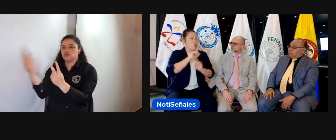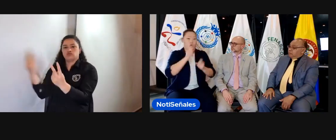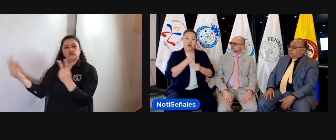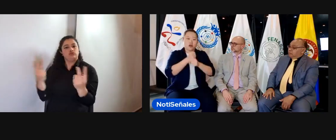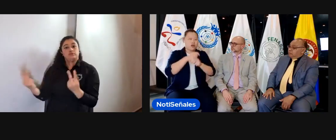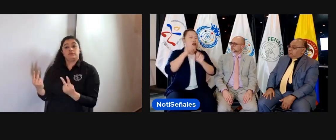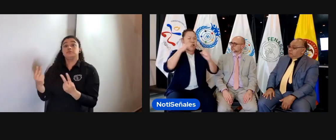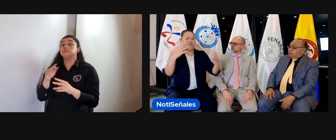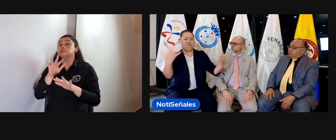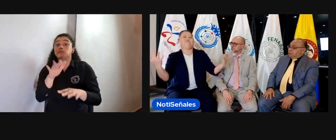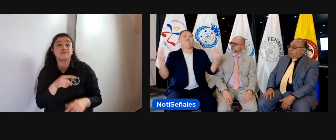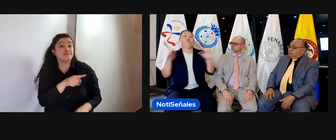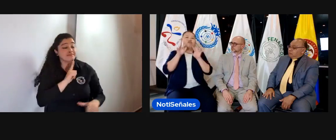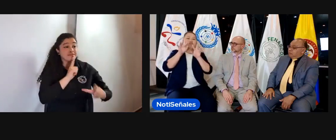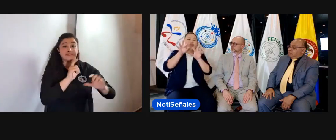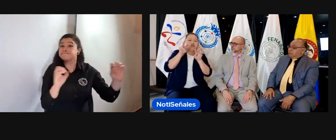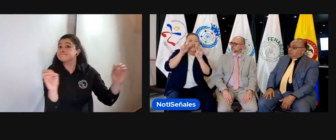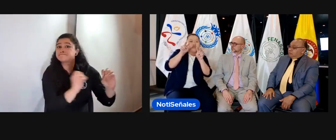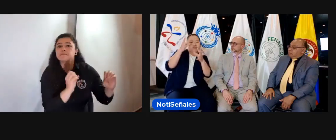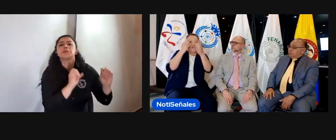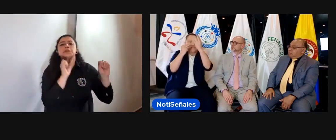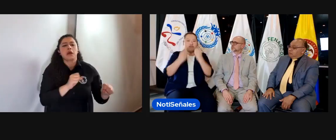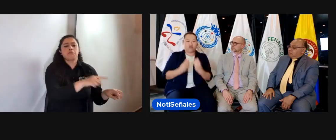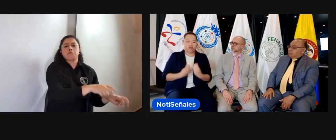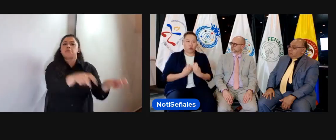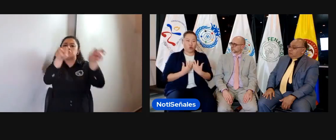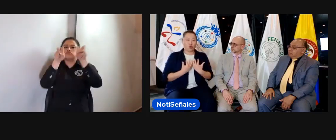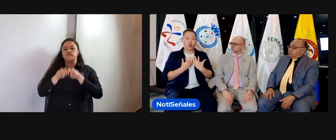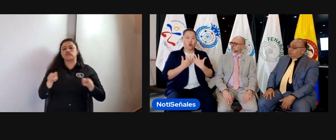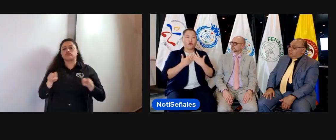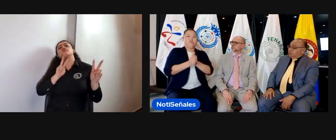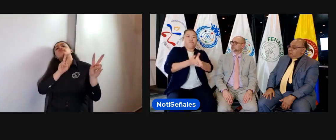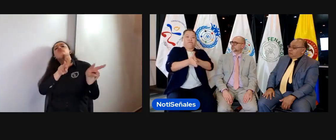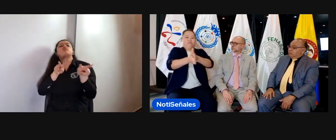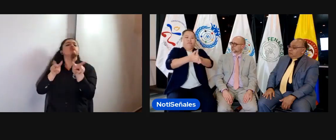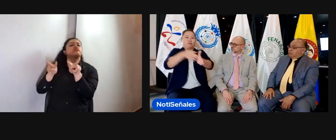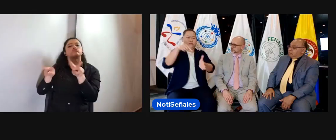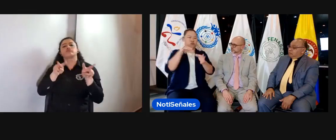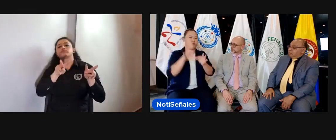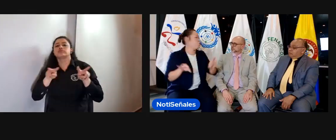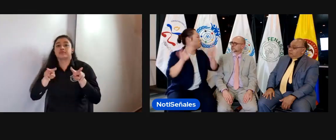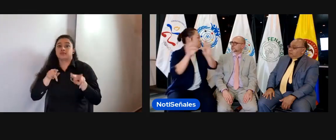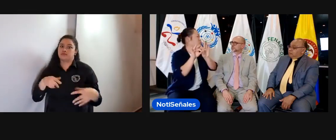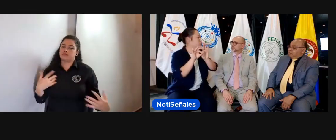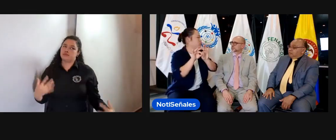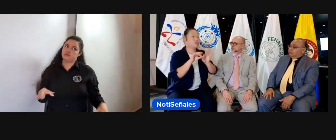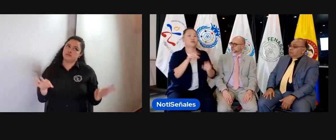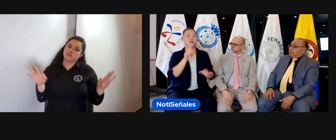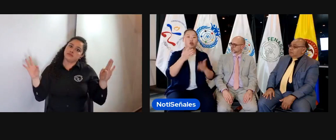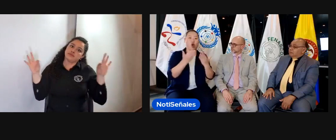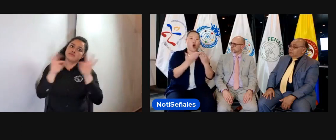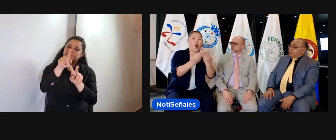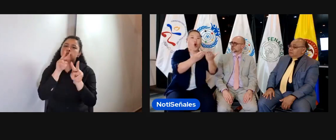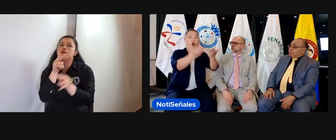la asamblea y que serán representantes en ese momento y que les permitirá tener esa